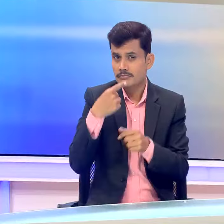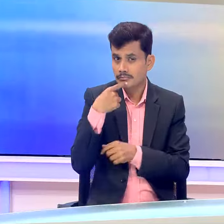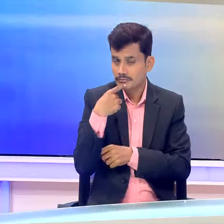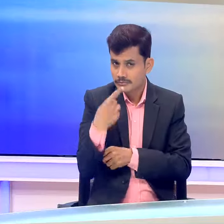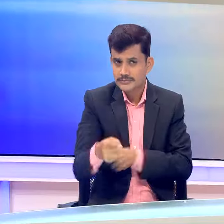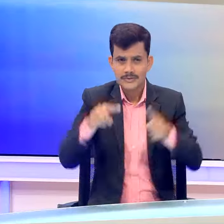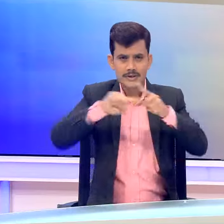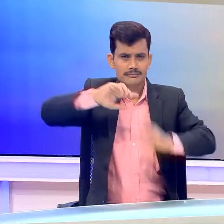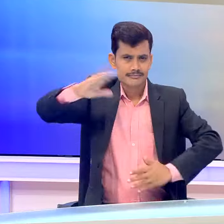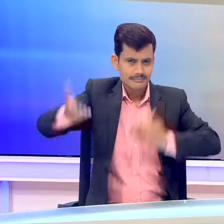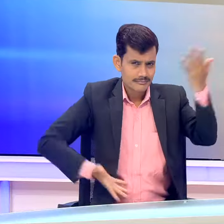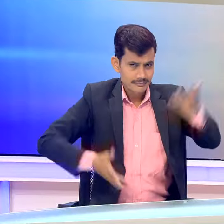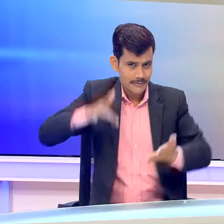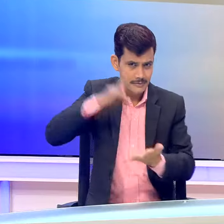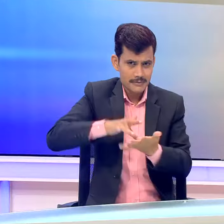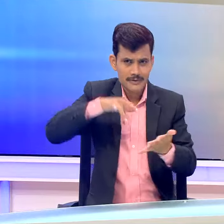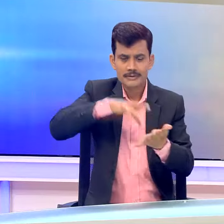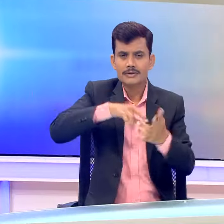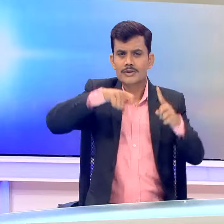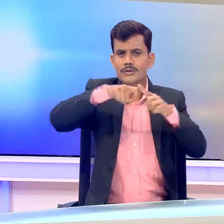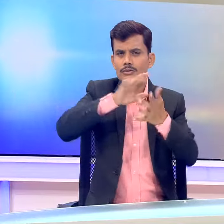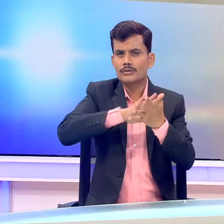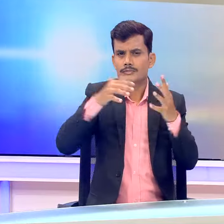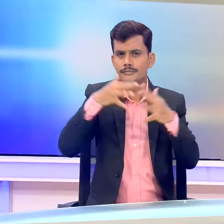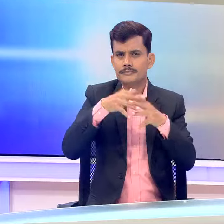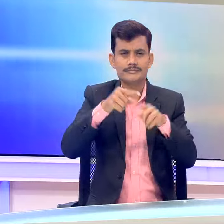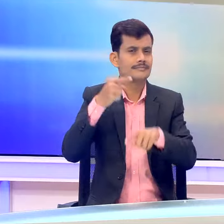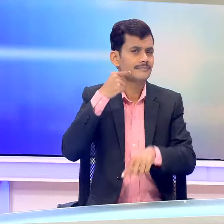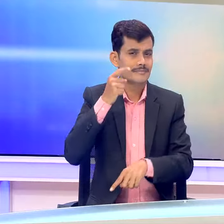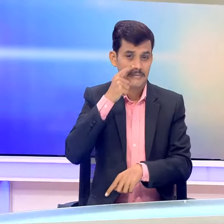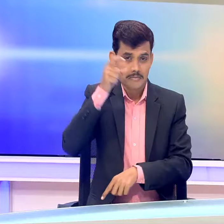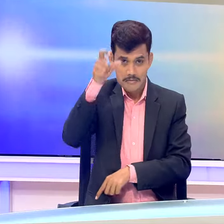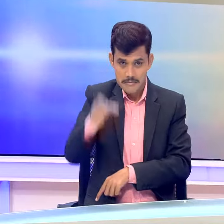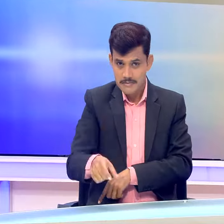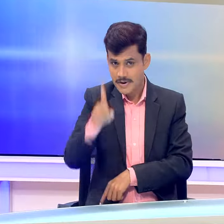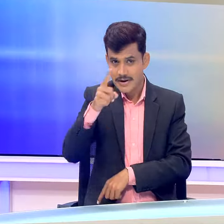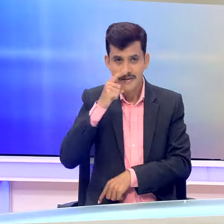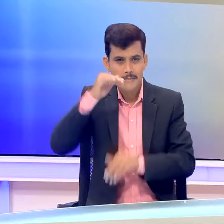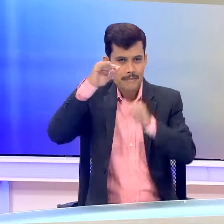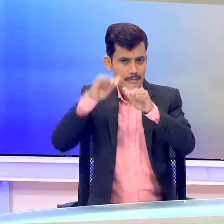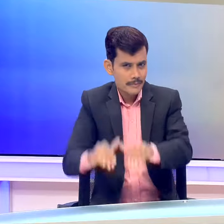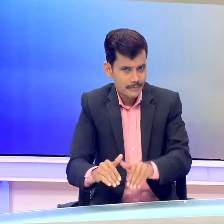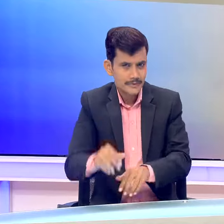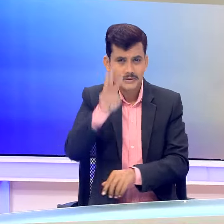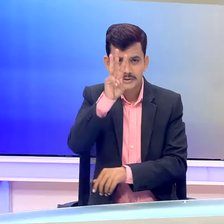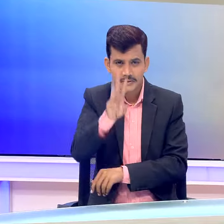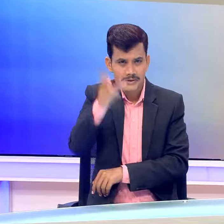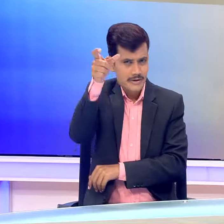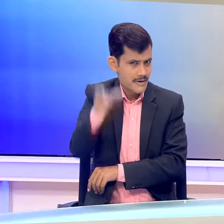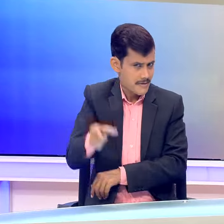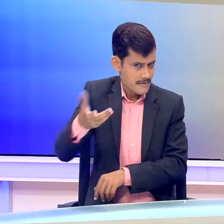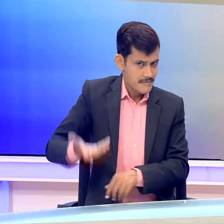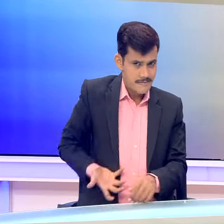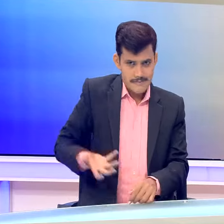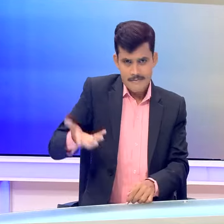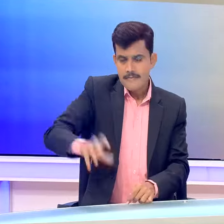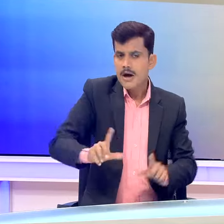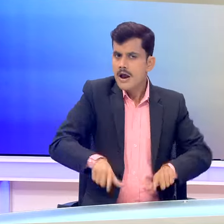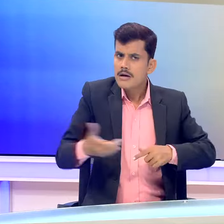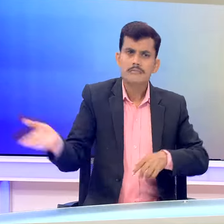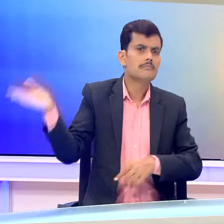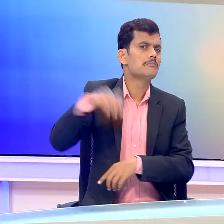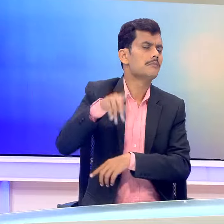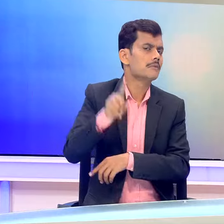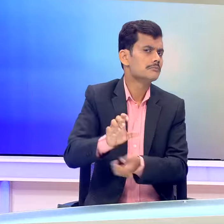खोवाई जिले में रंगी चेरा सीमा पर एक महिला और एक बच्ची सहित तीन बंगलादेशी नागरिकों को हिरासत में लिया गया